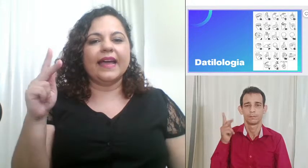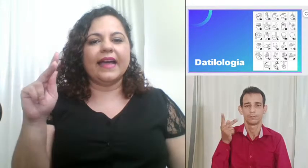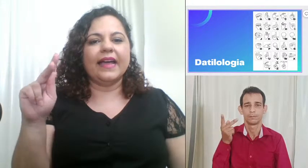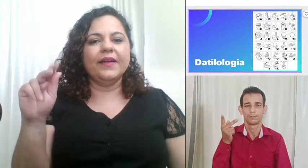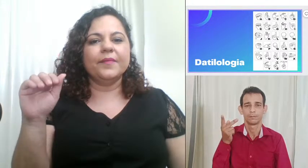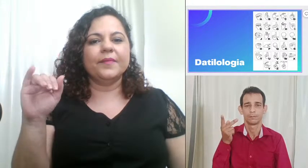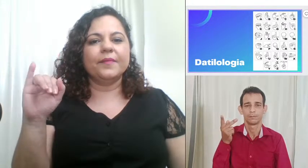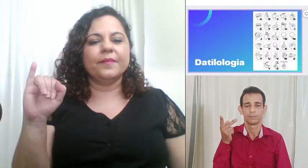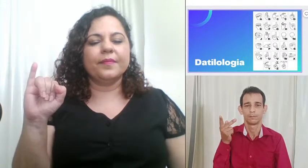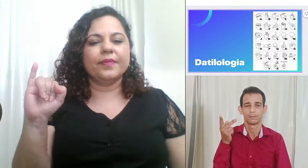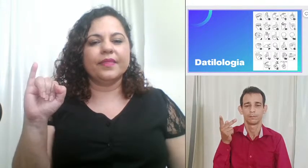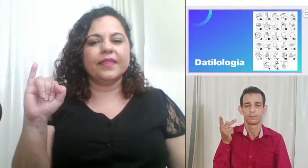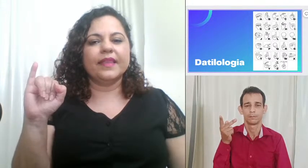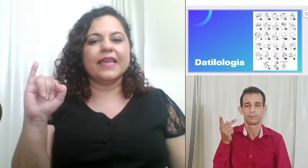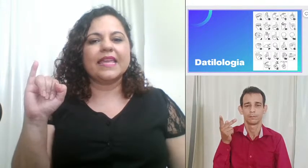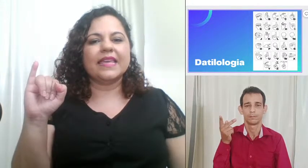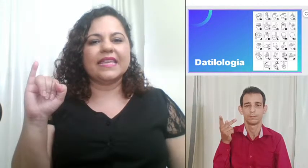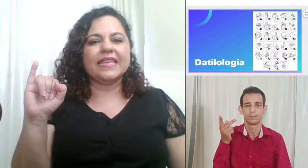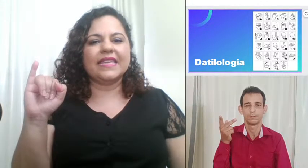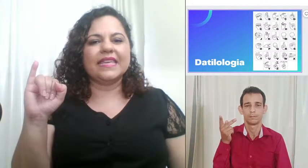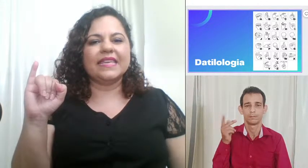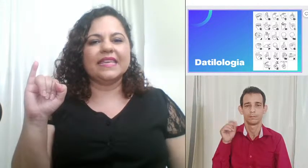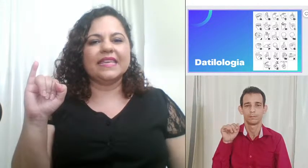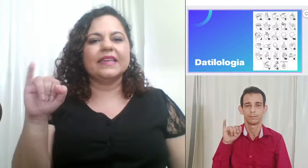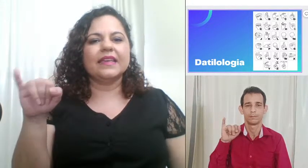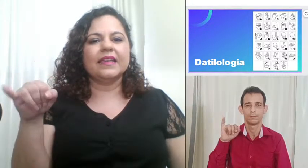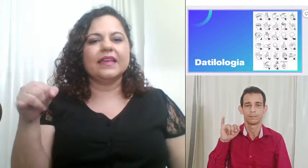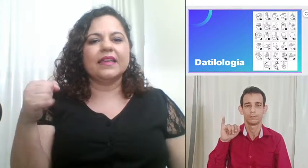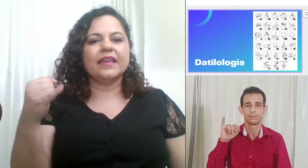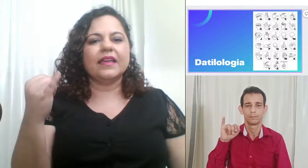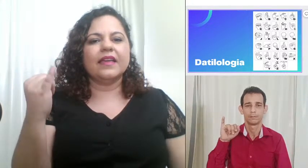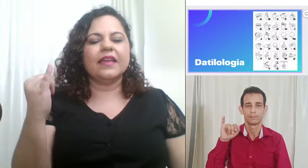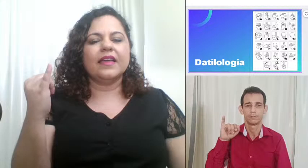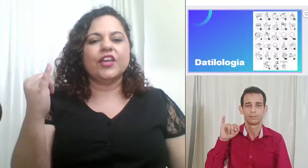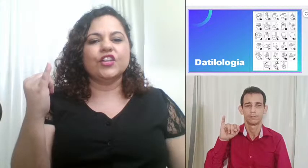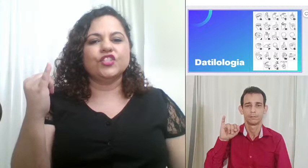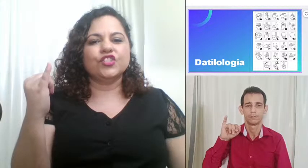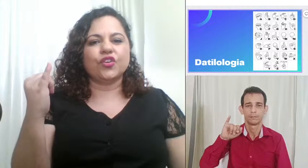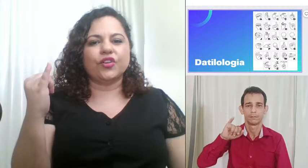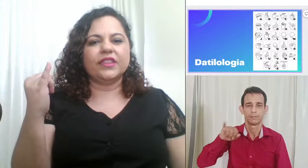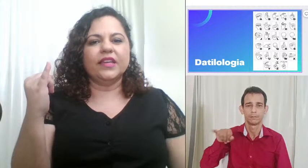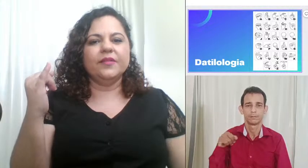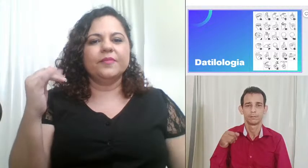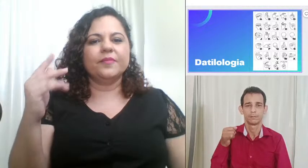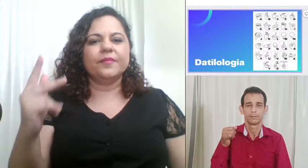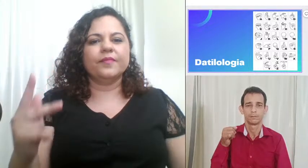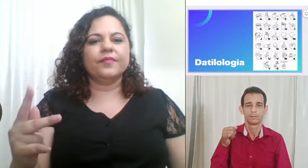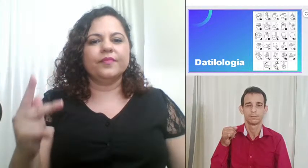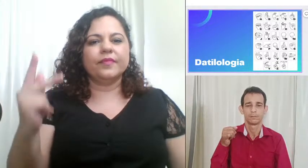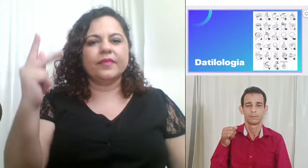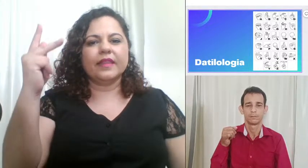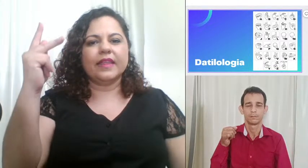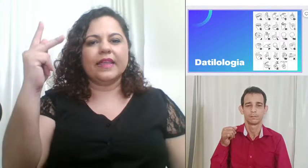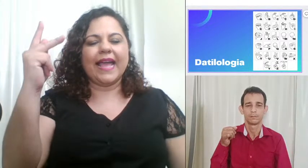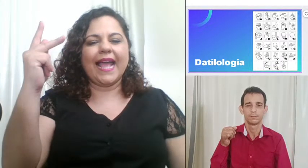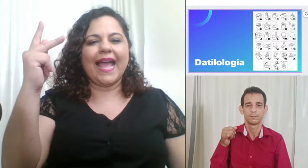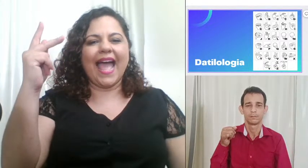I J K